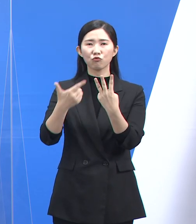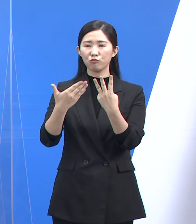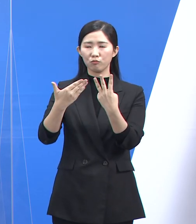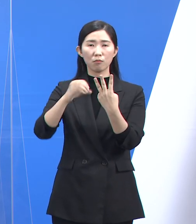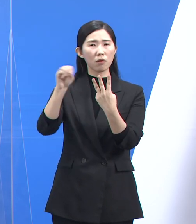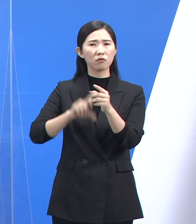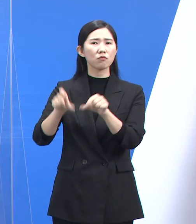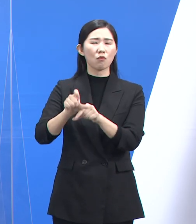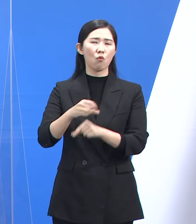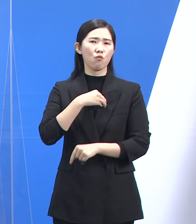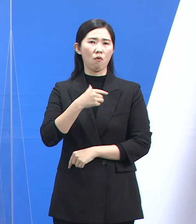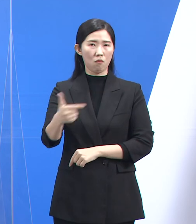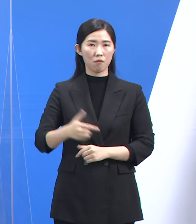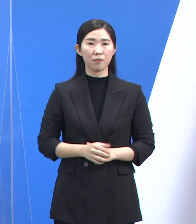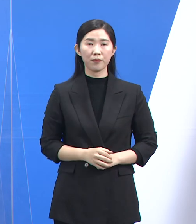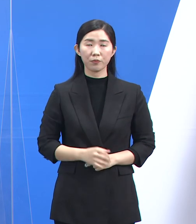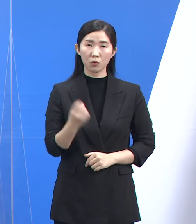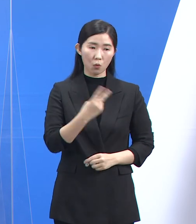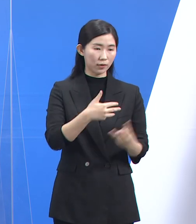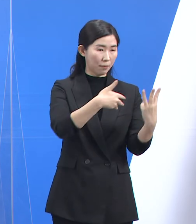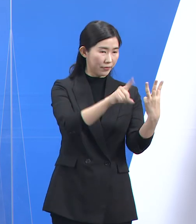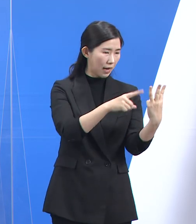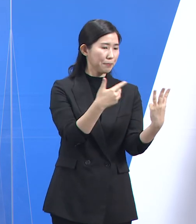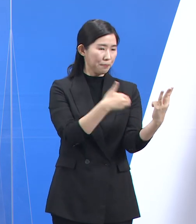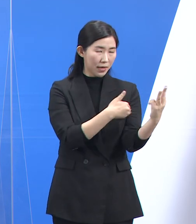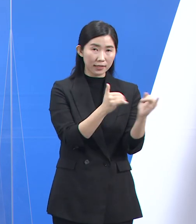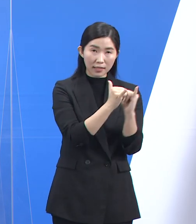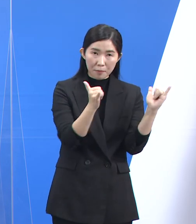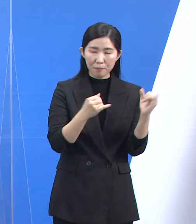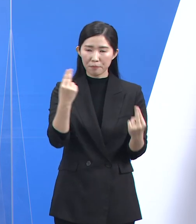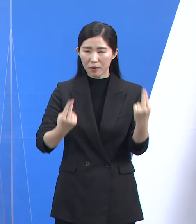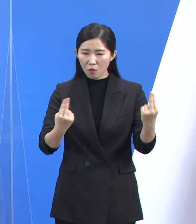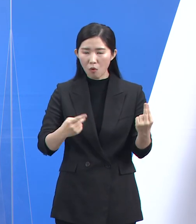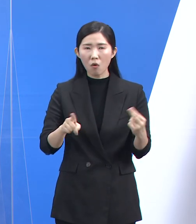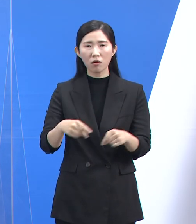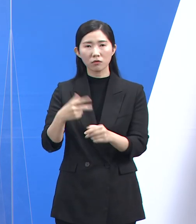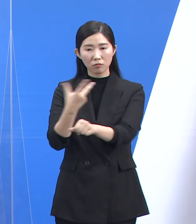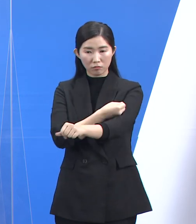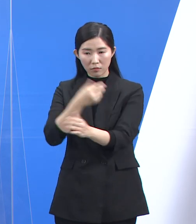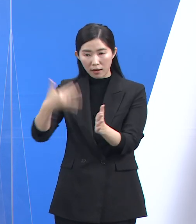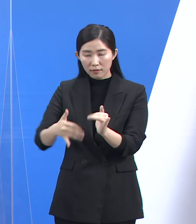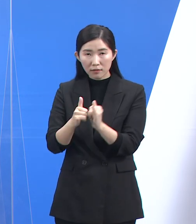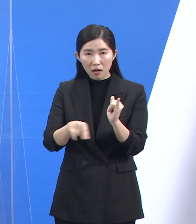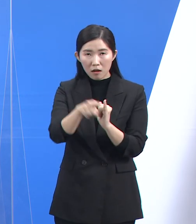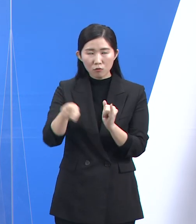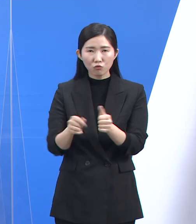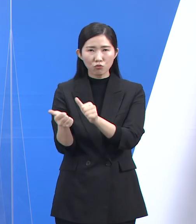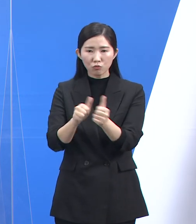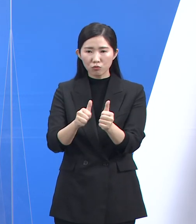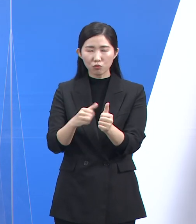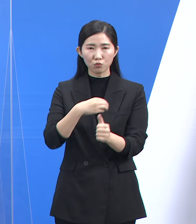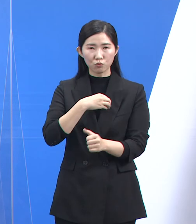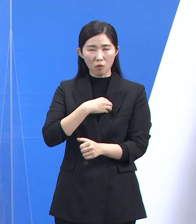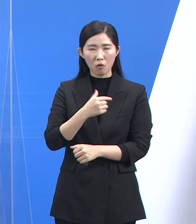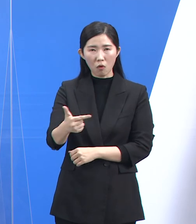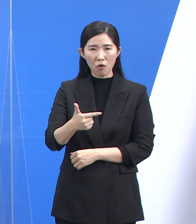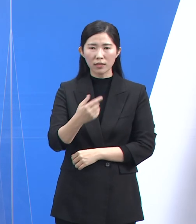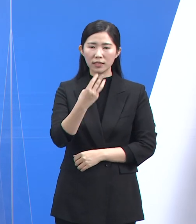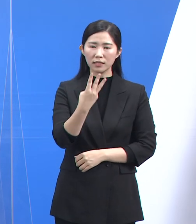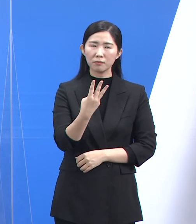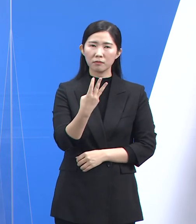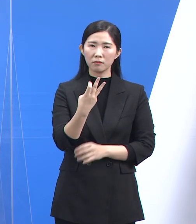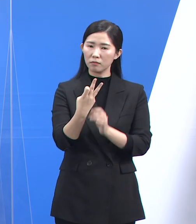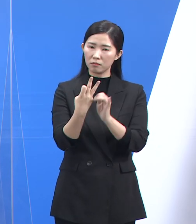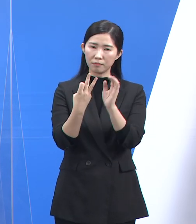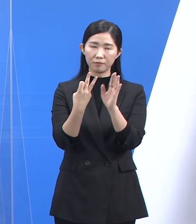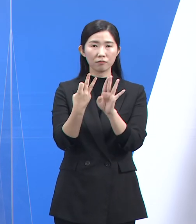분석되었습니다. 또한 3차 접종자와 비교해 미접종자의 중증화율은 18.4배, 사망률은 16.4배로 높게